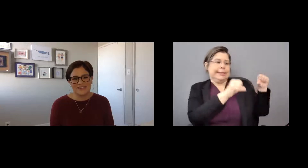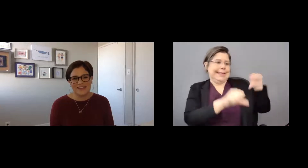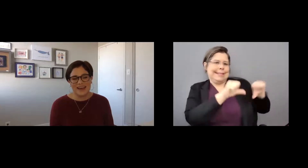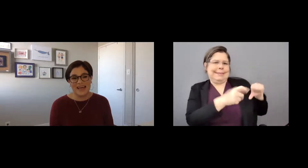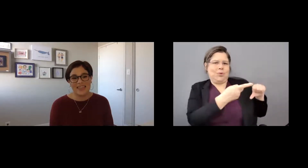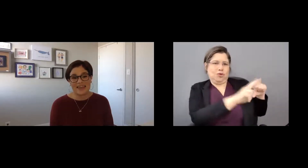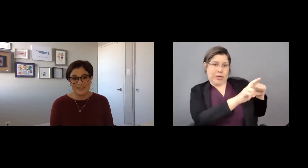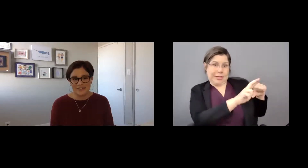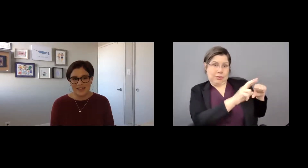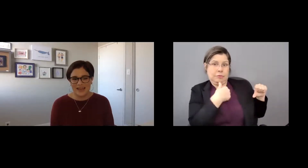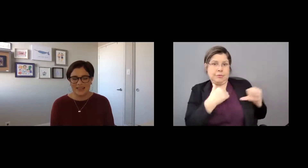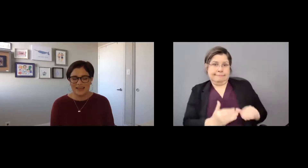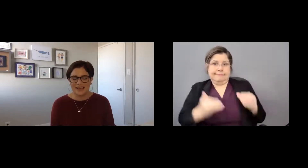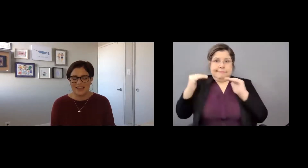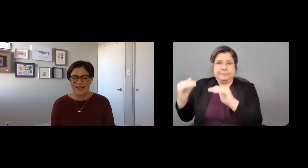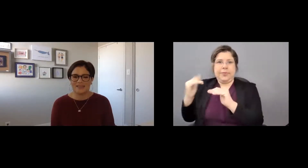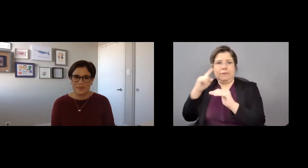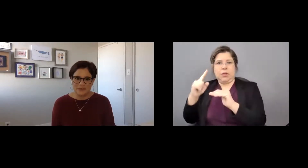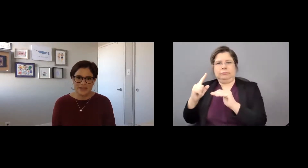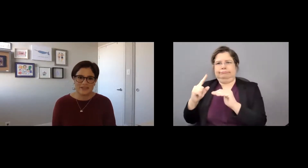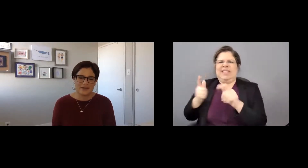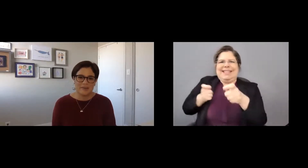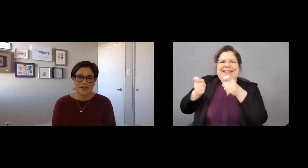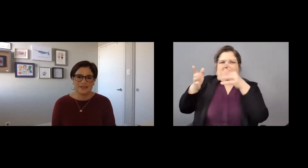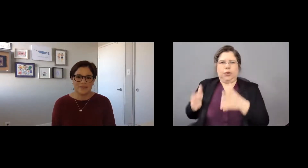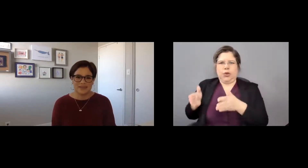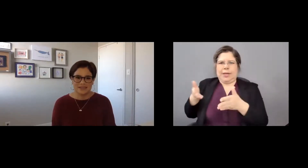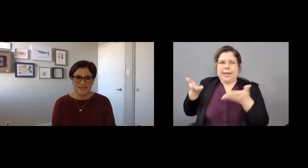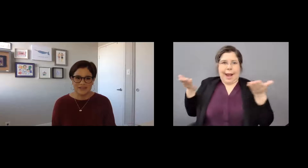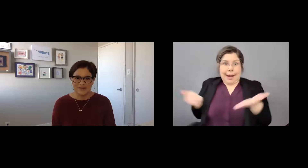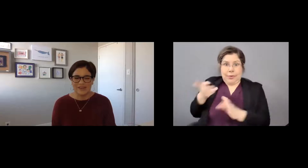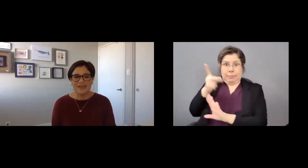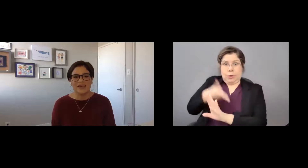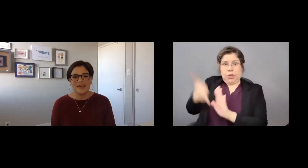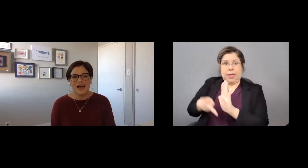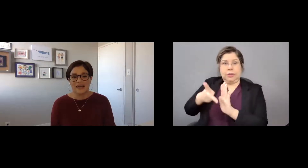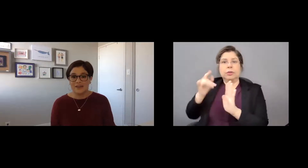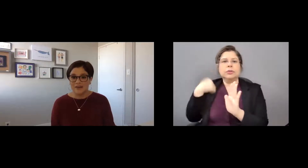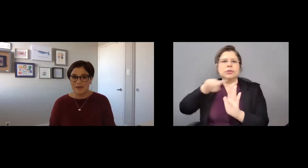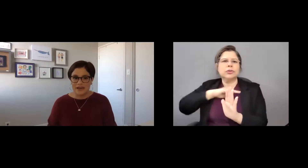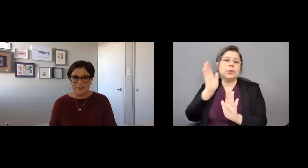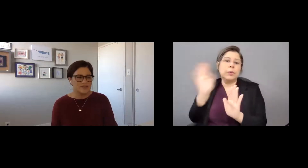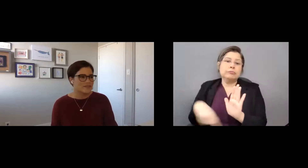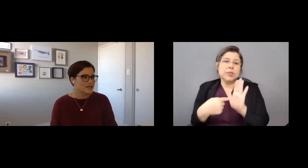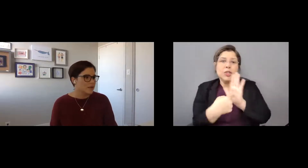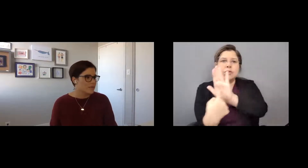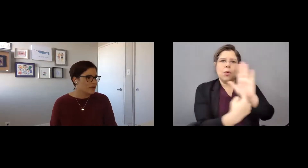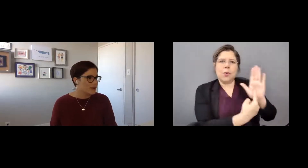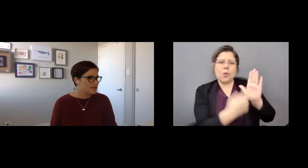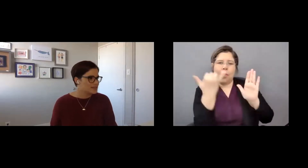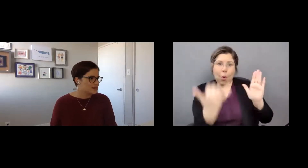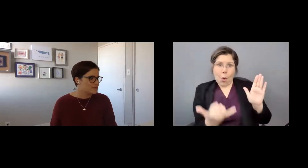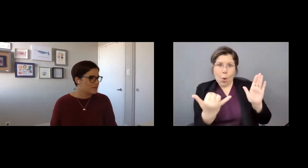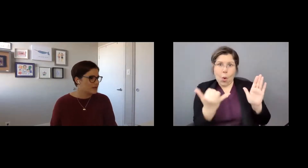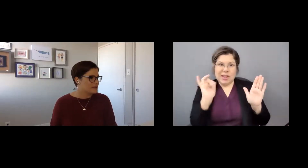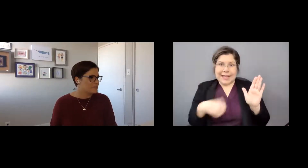soy la directora de este proyecto que vamos a estar presentando hoy. Aquí nos cuidamos. Voy